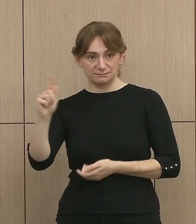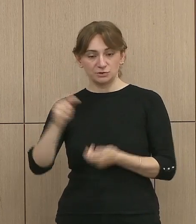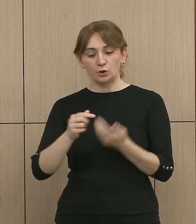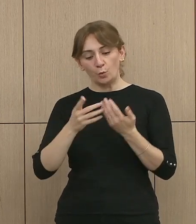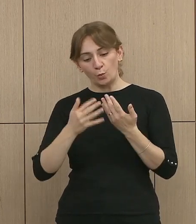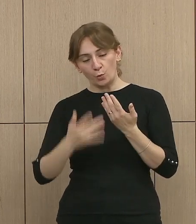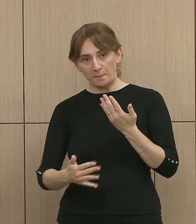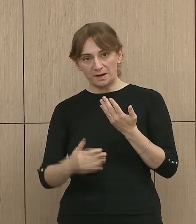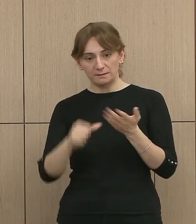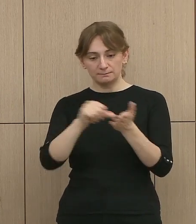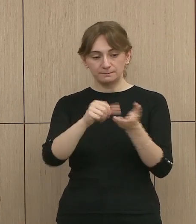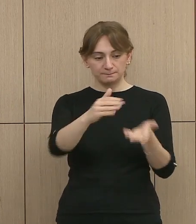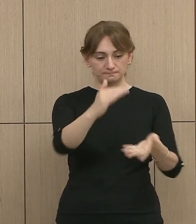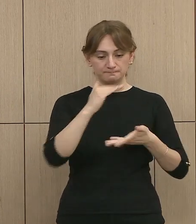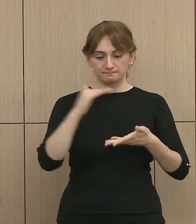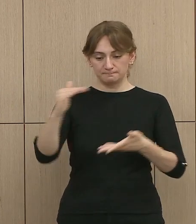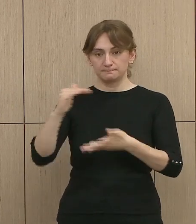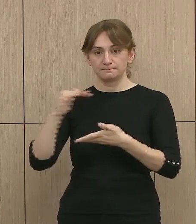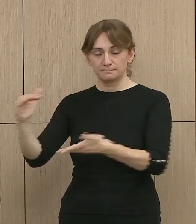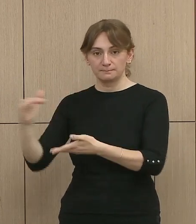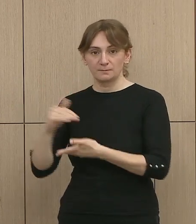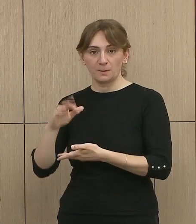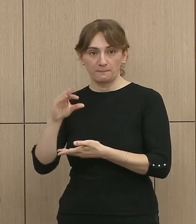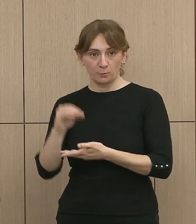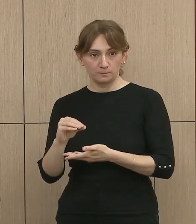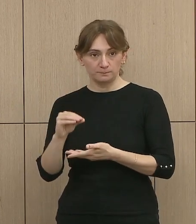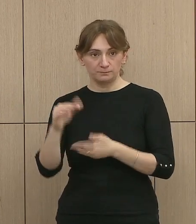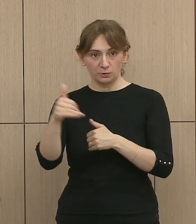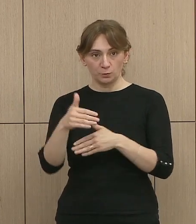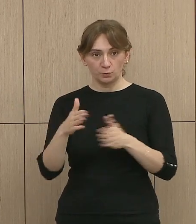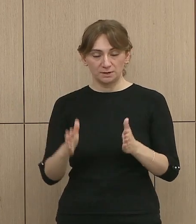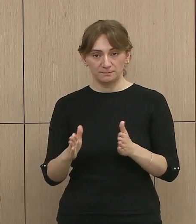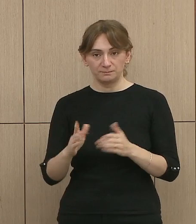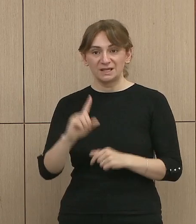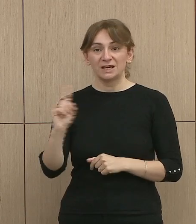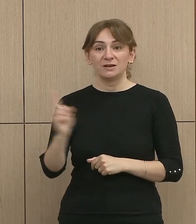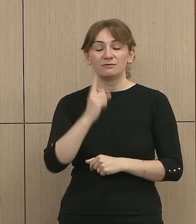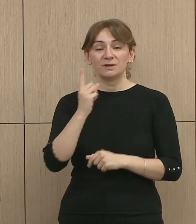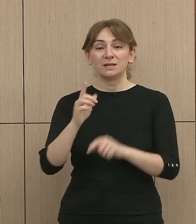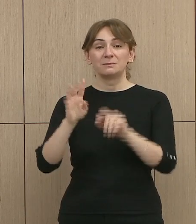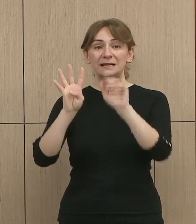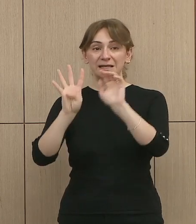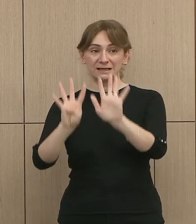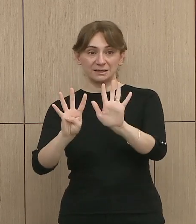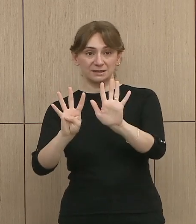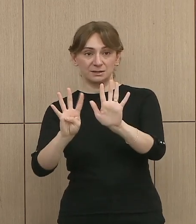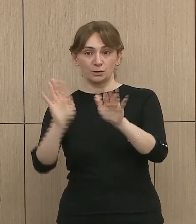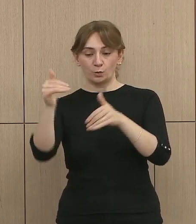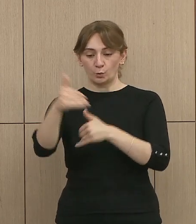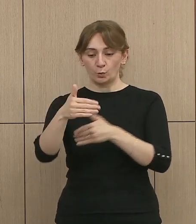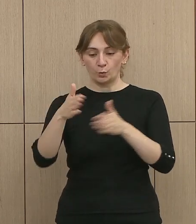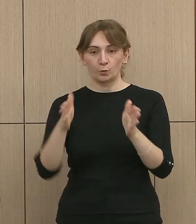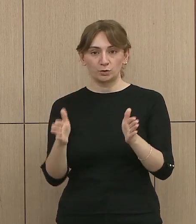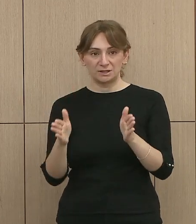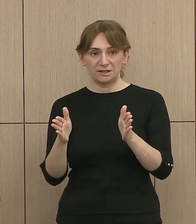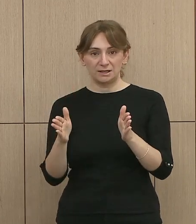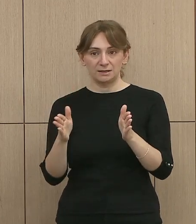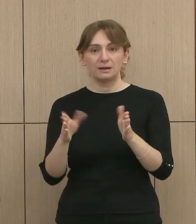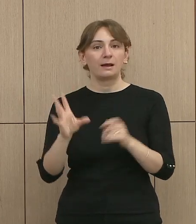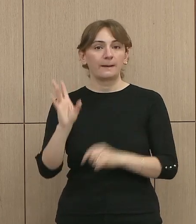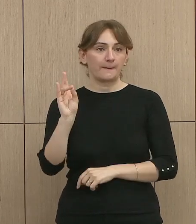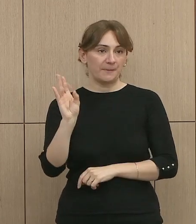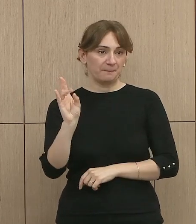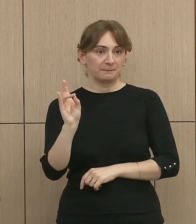Komisioni Qindrori Zgjede, janë vetëm nëmë kërti votimit të cilat janë deklaruar të paregull ta.